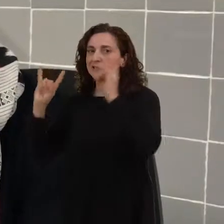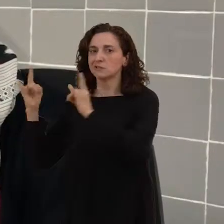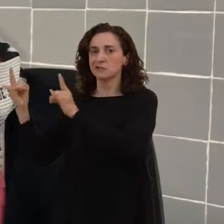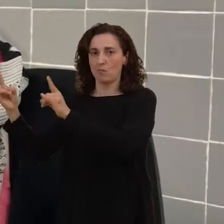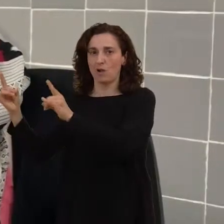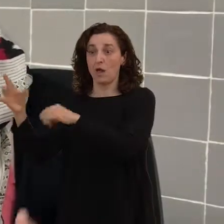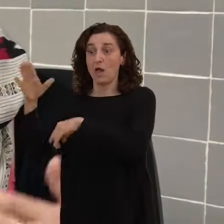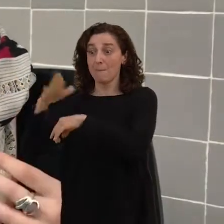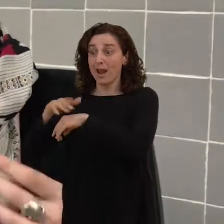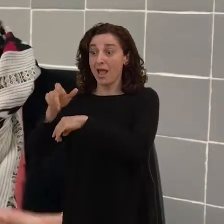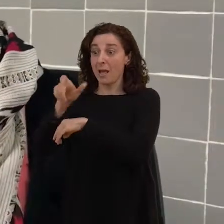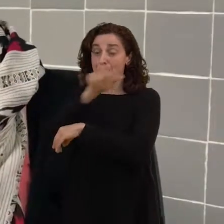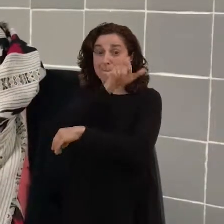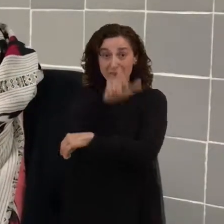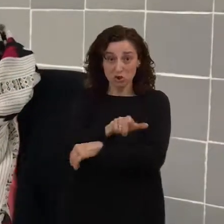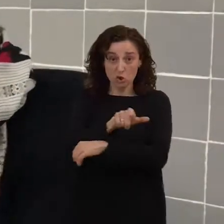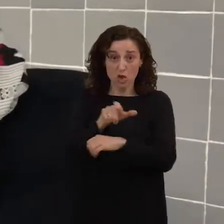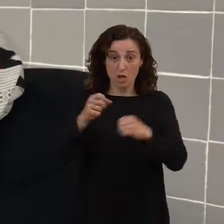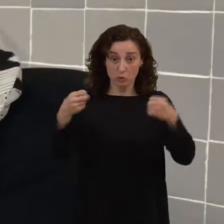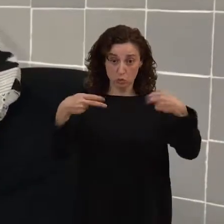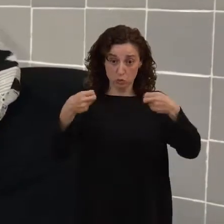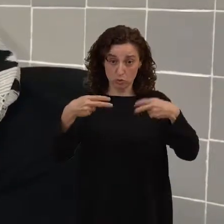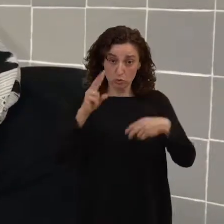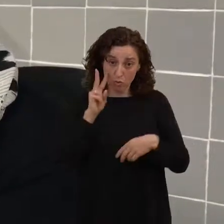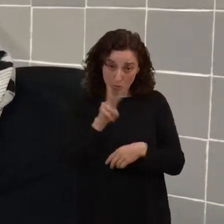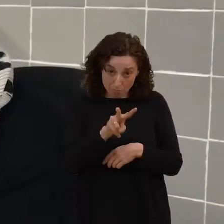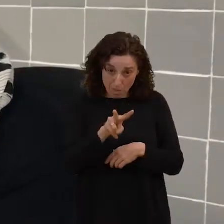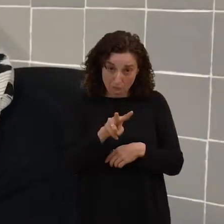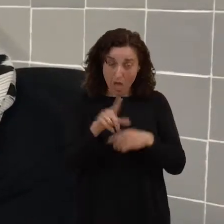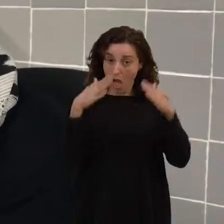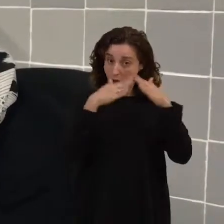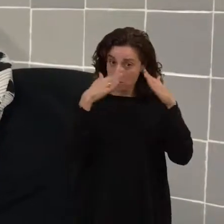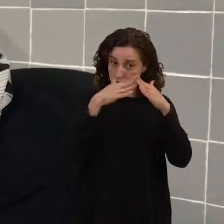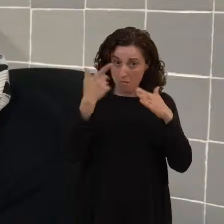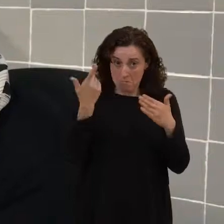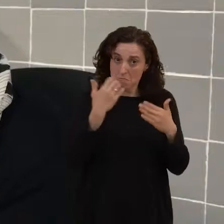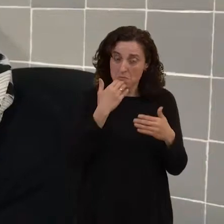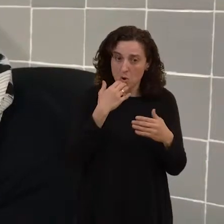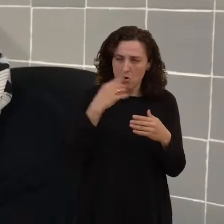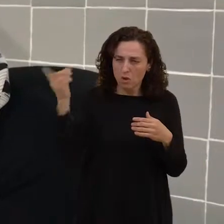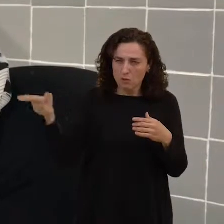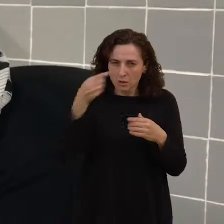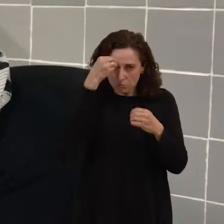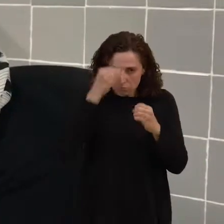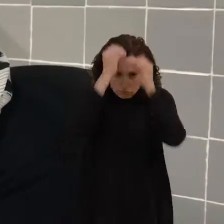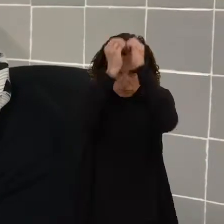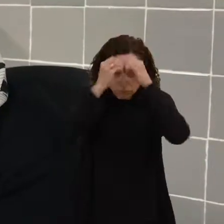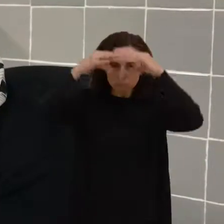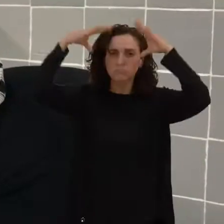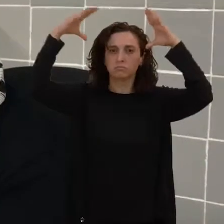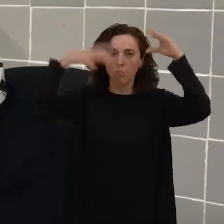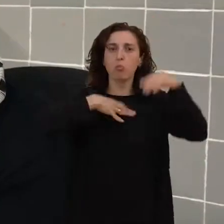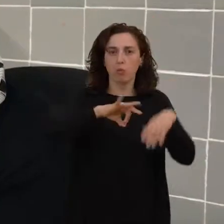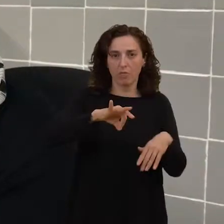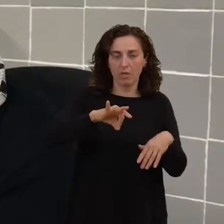para que la persona que lo está oyendo, o que está viendo el programa, comprenda lo que está sucediendo, aunque no